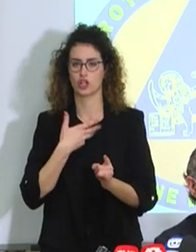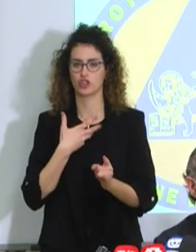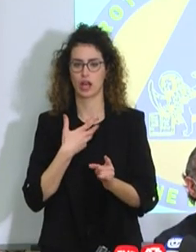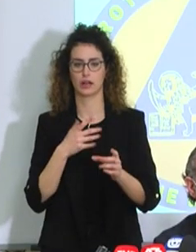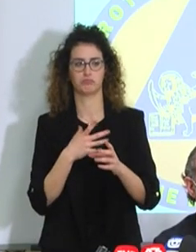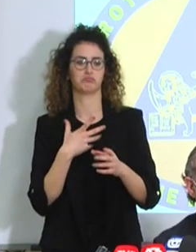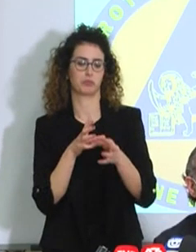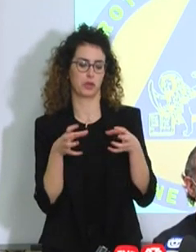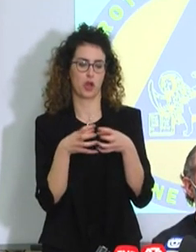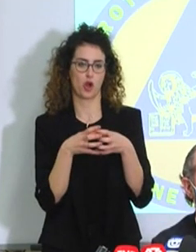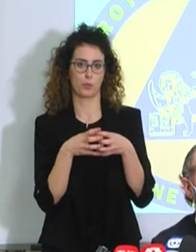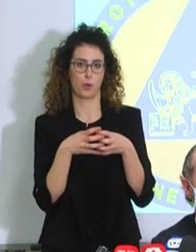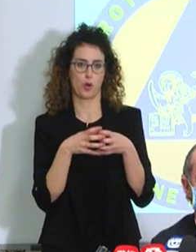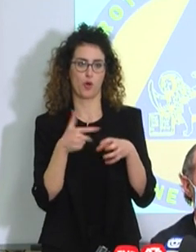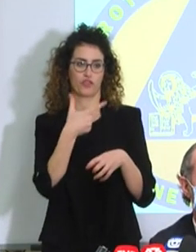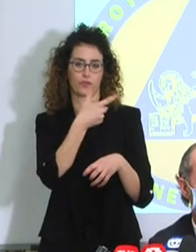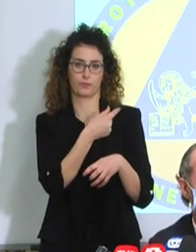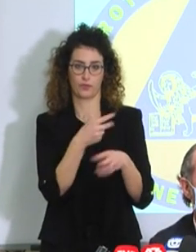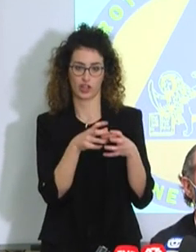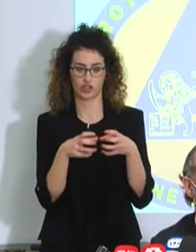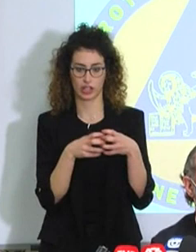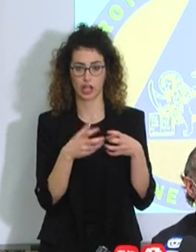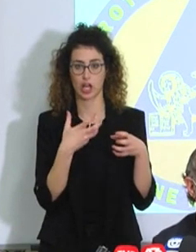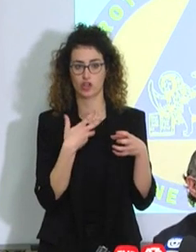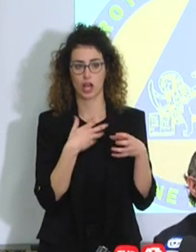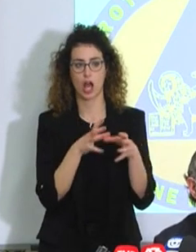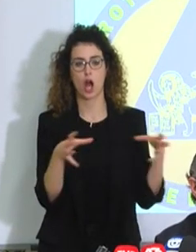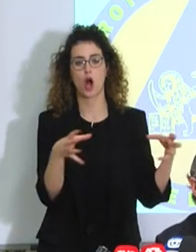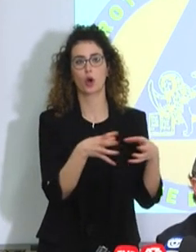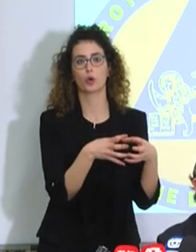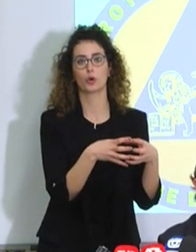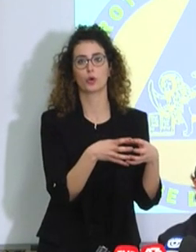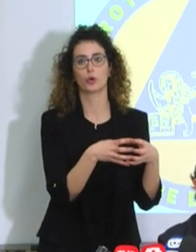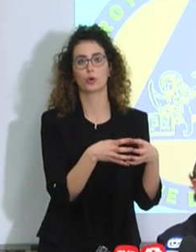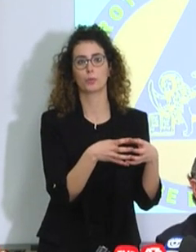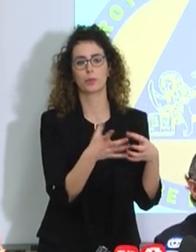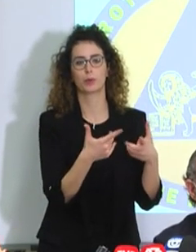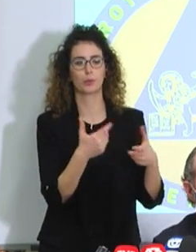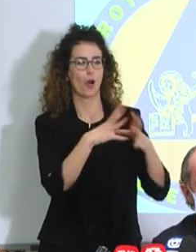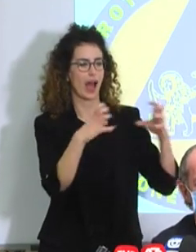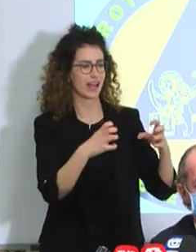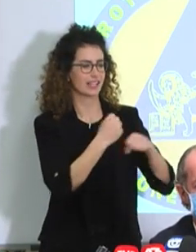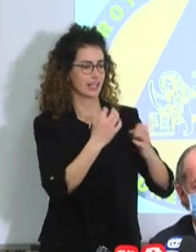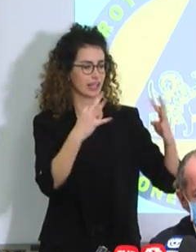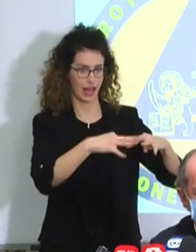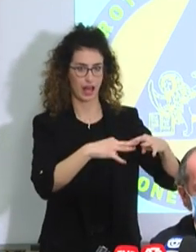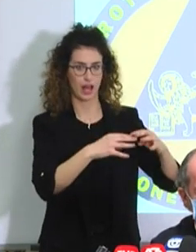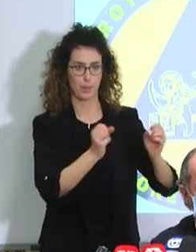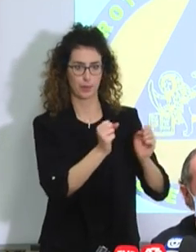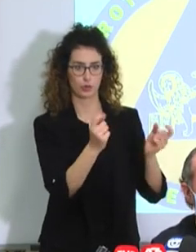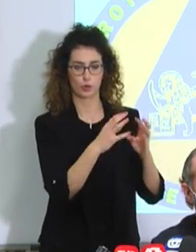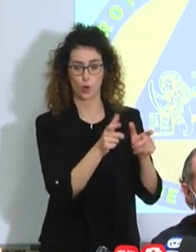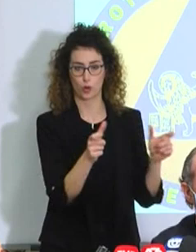vaccinazioni destinato a dei gruppi dove c'è un assembramento aziendale, ma lo tale che anche lì si